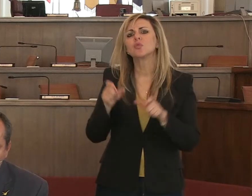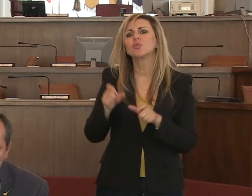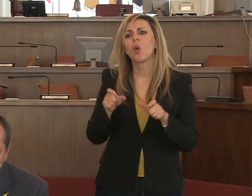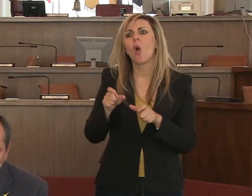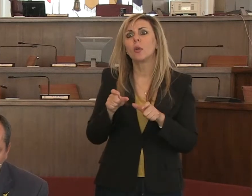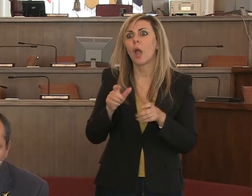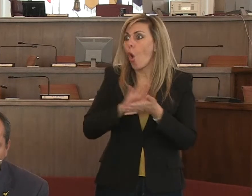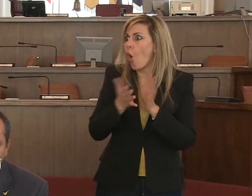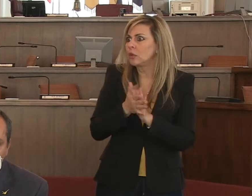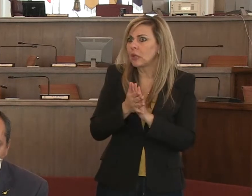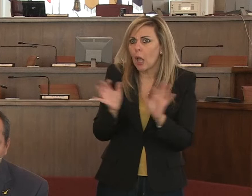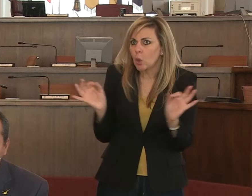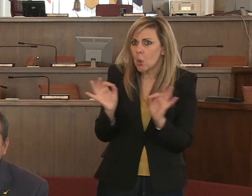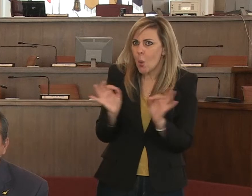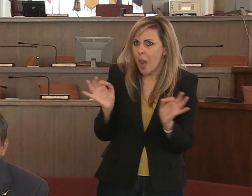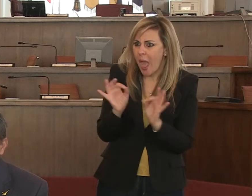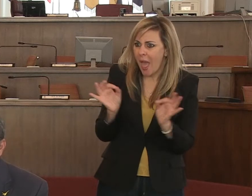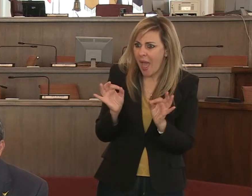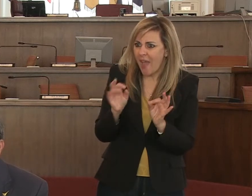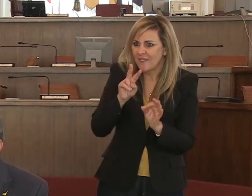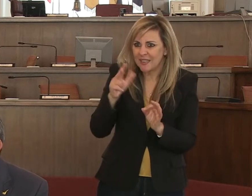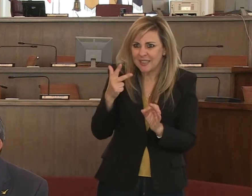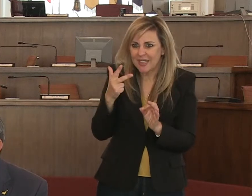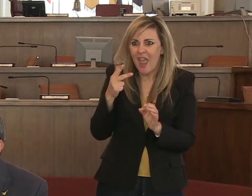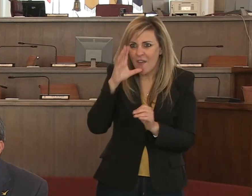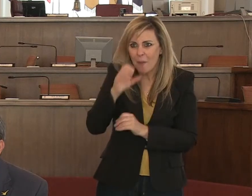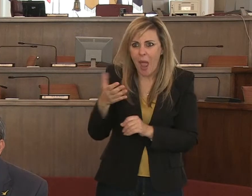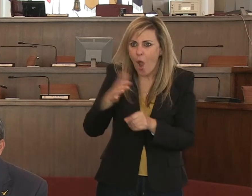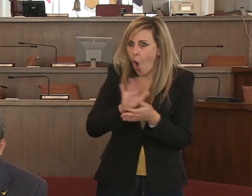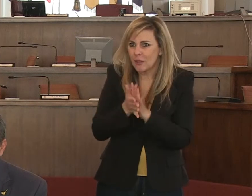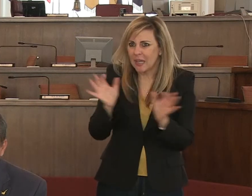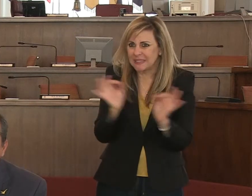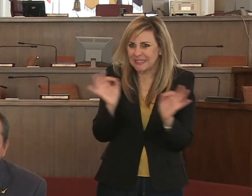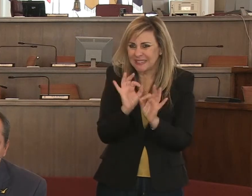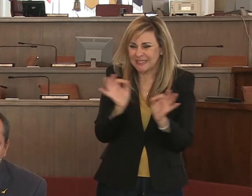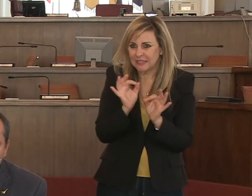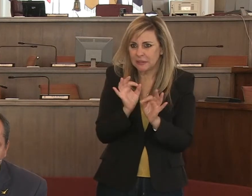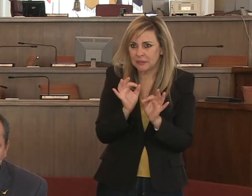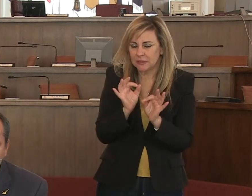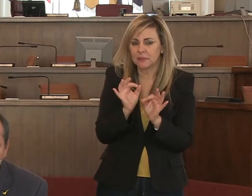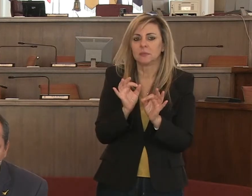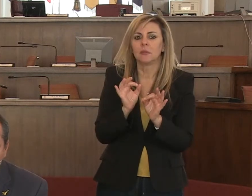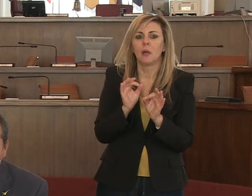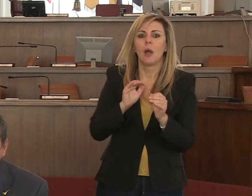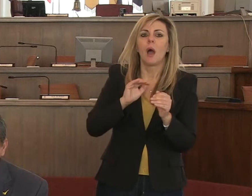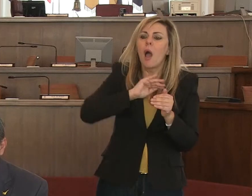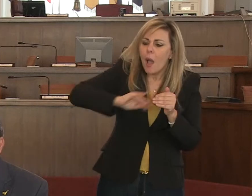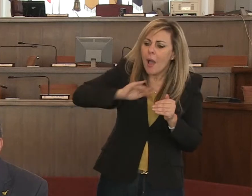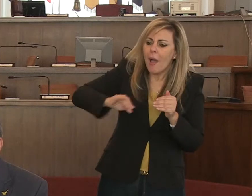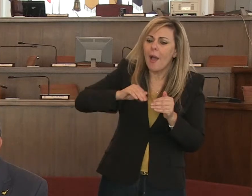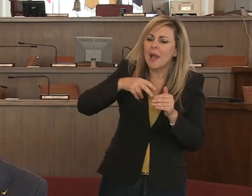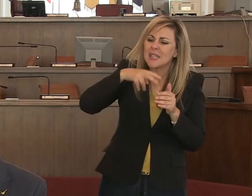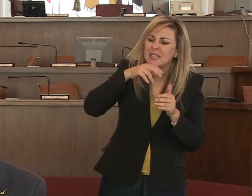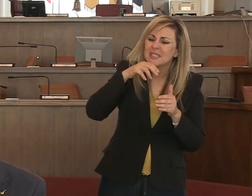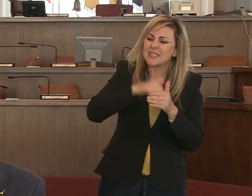coperte da contratto il 22 febbraio non avevano ancora in essere ammortizzatori sociali da poter